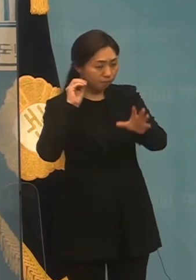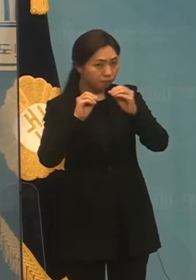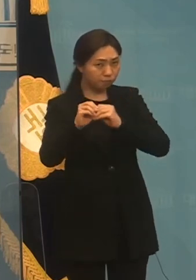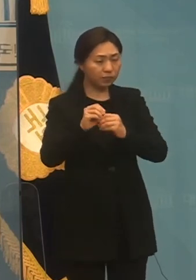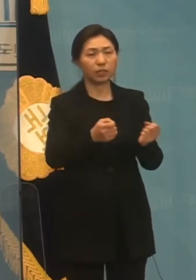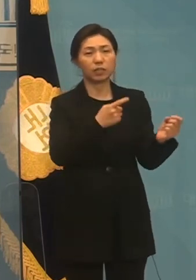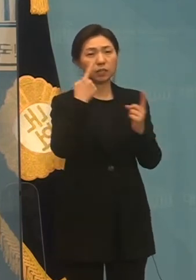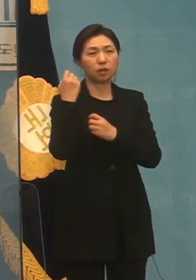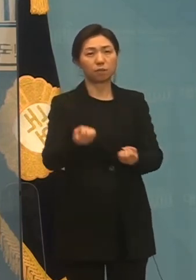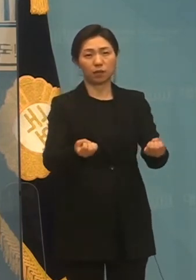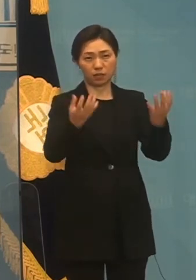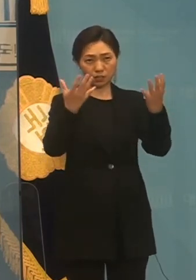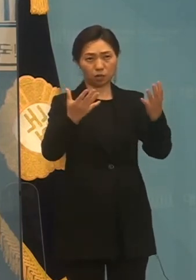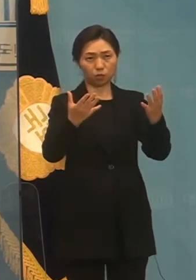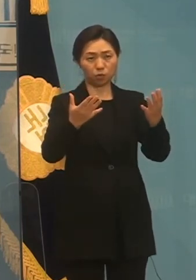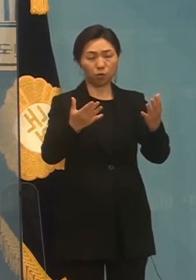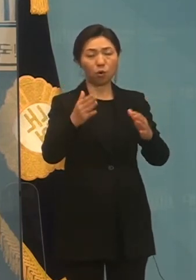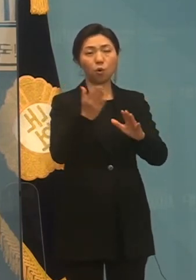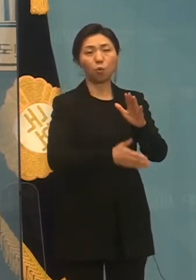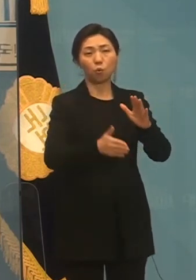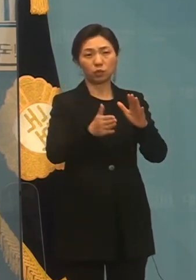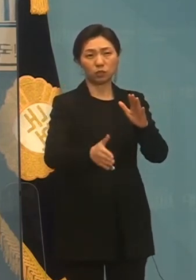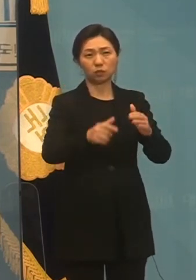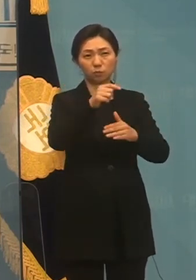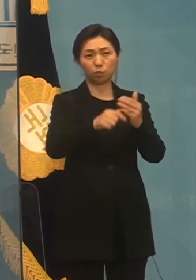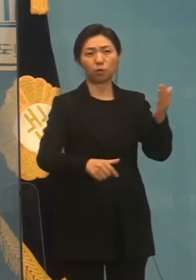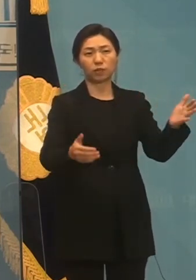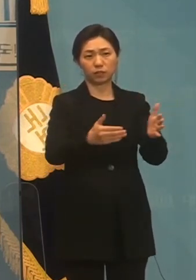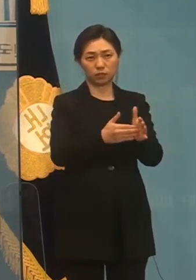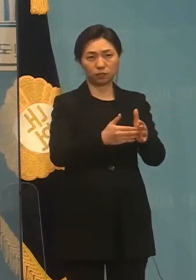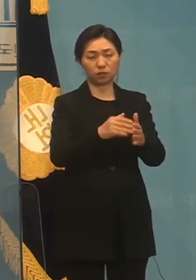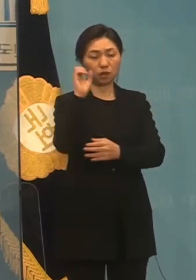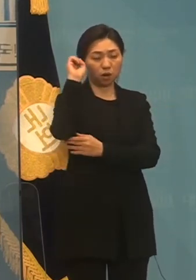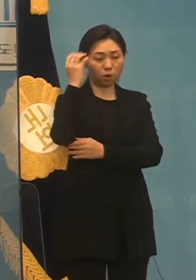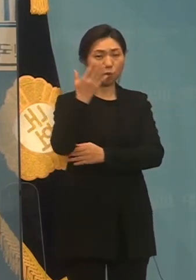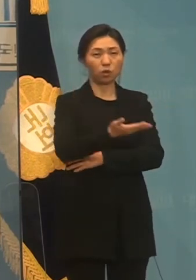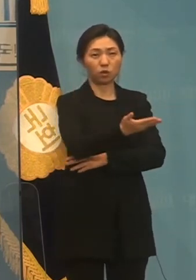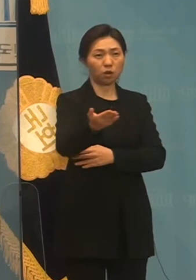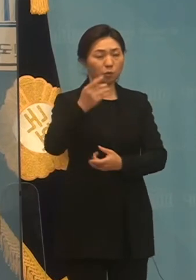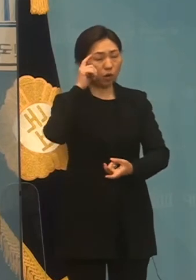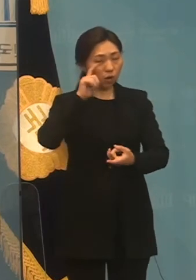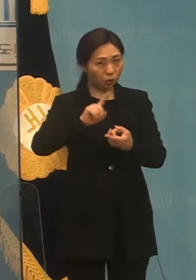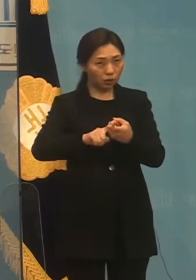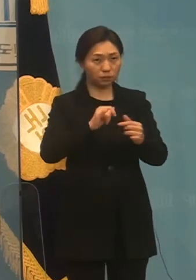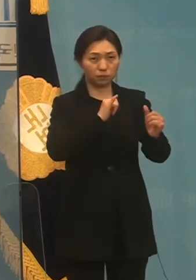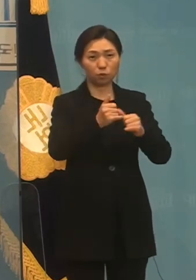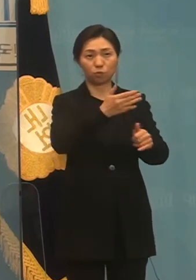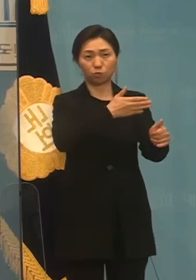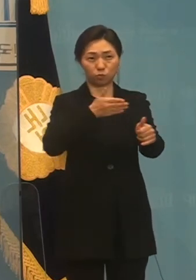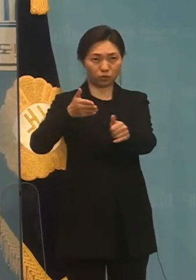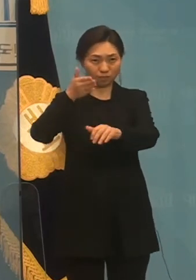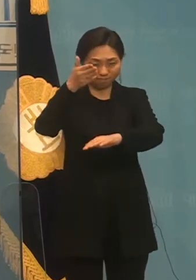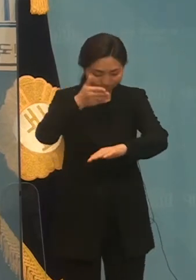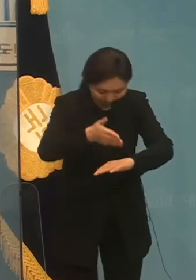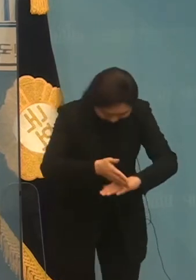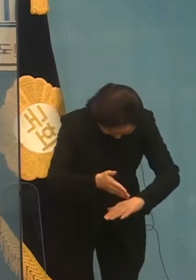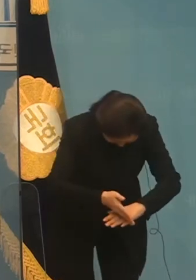뜻으로 공식 일정을 마칠 예정입니다. 언론인 여러분들의 많은 관심과 취재 부탁드립니다. 감사합니다.